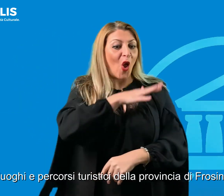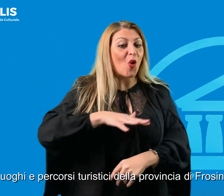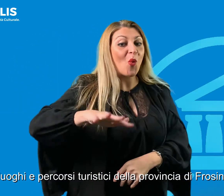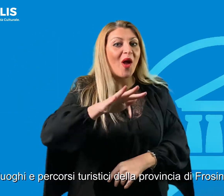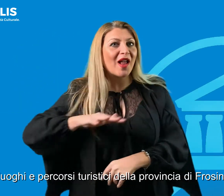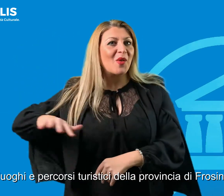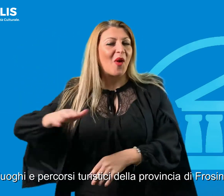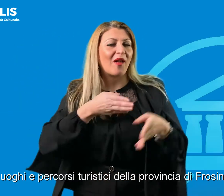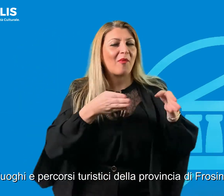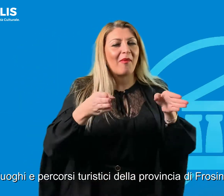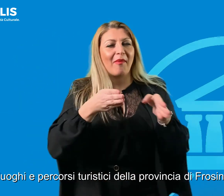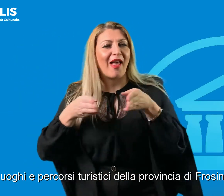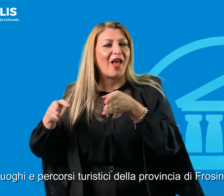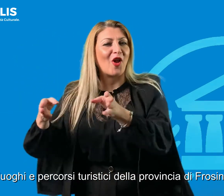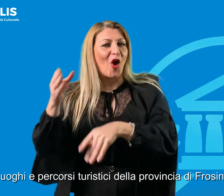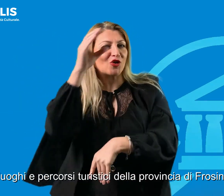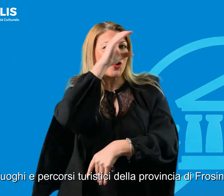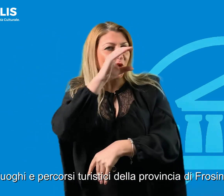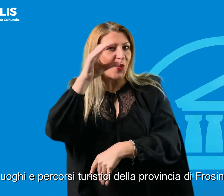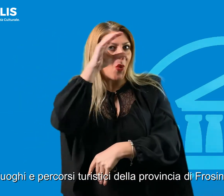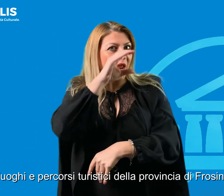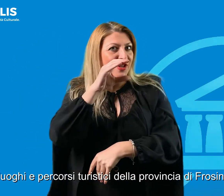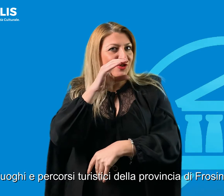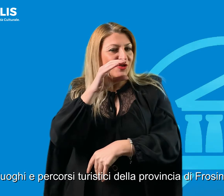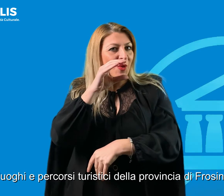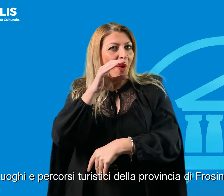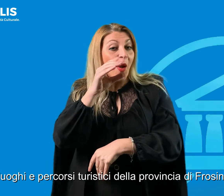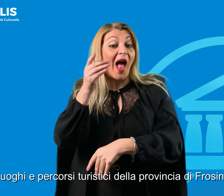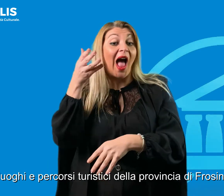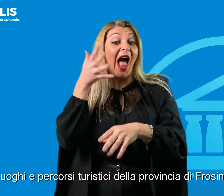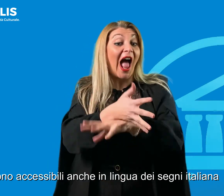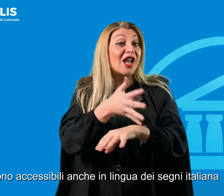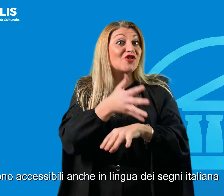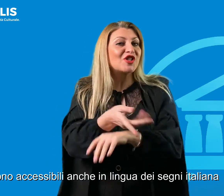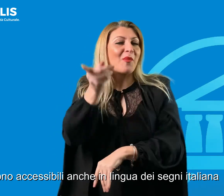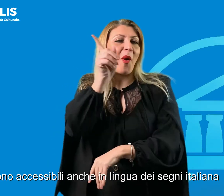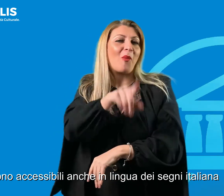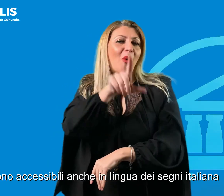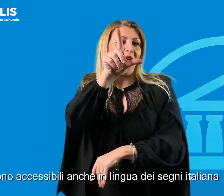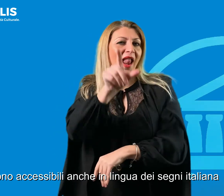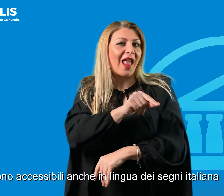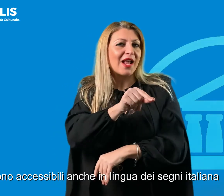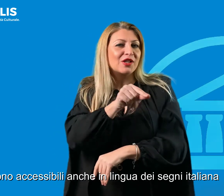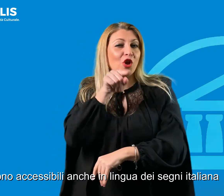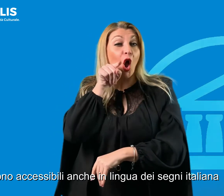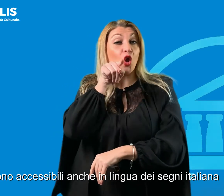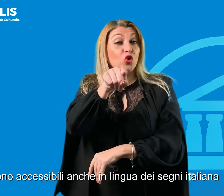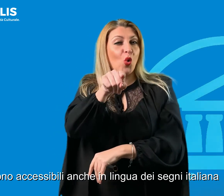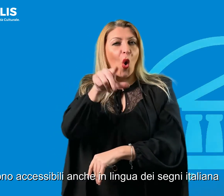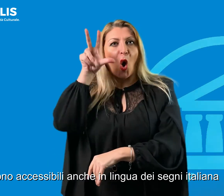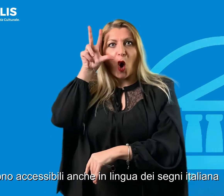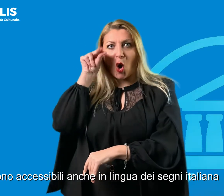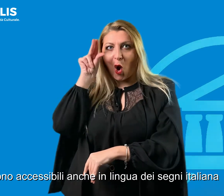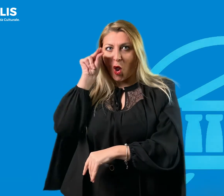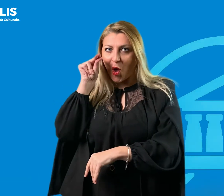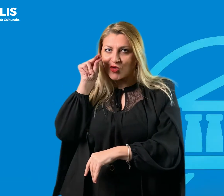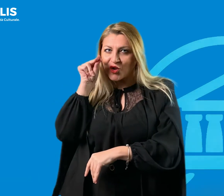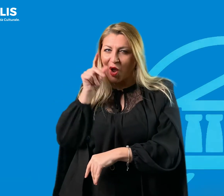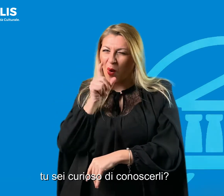percorsi turistici della provincia di Frosinone sono accessibili anche in lingua dei segni italiana. Tu sei